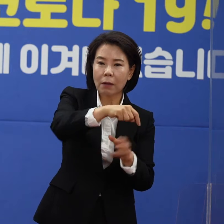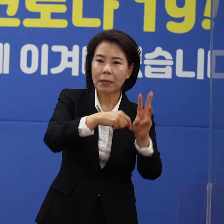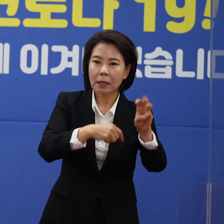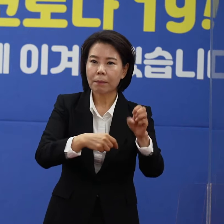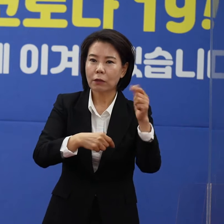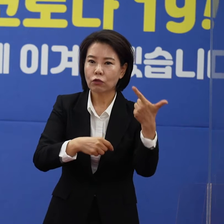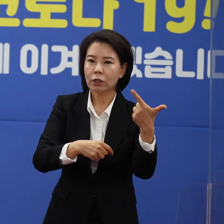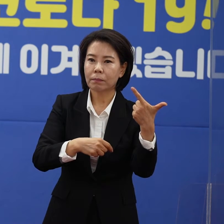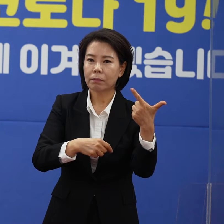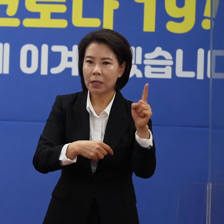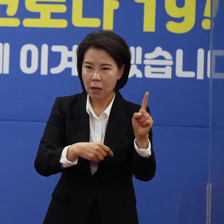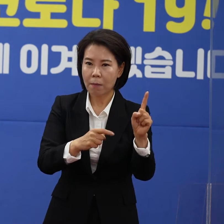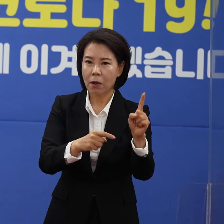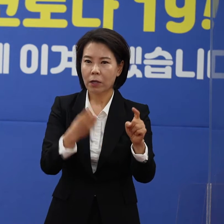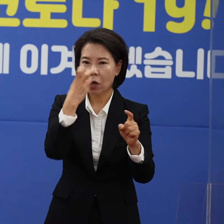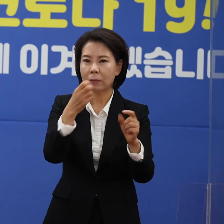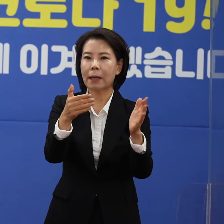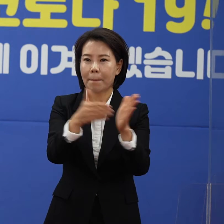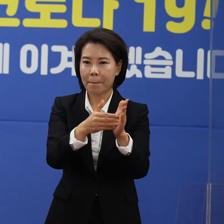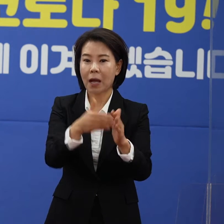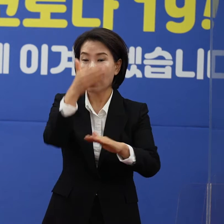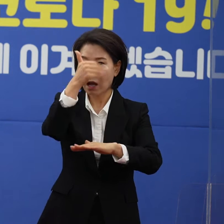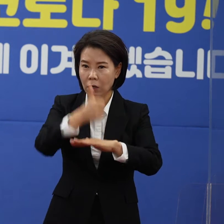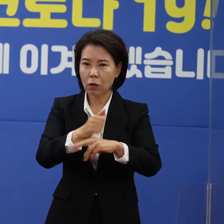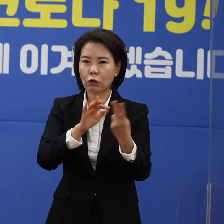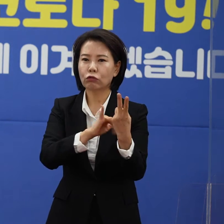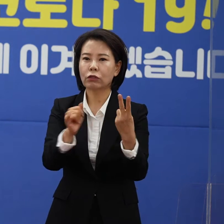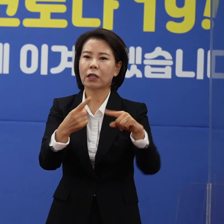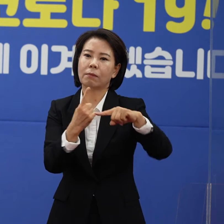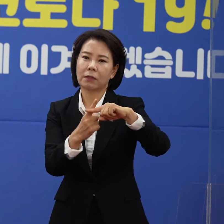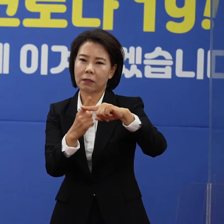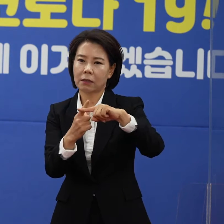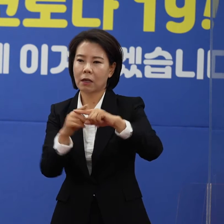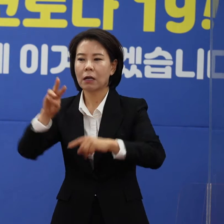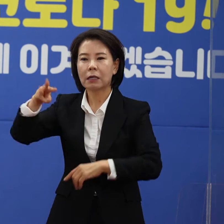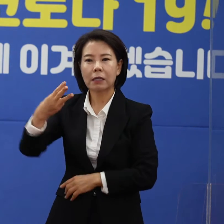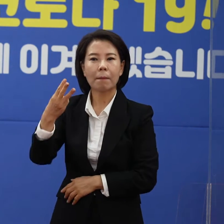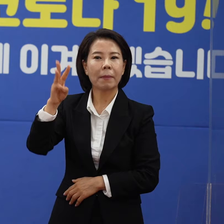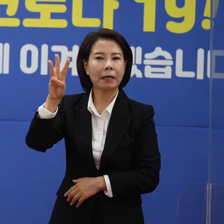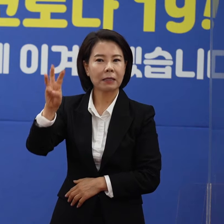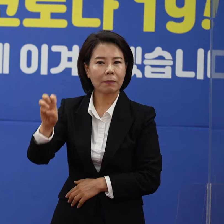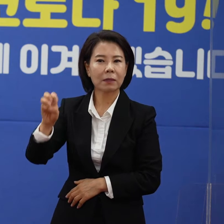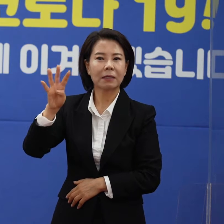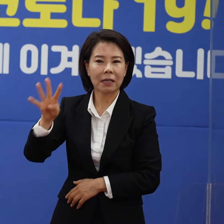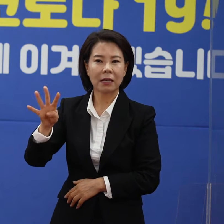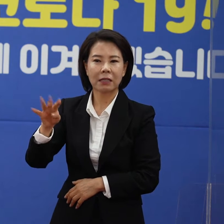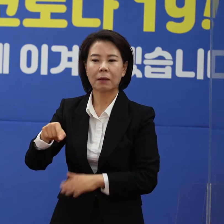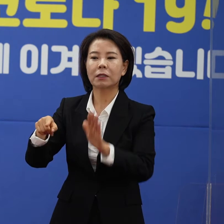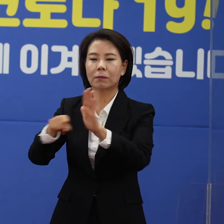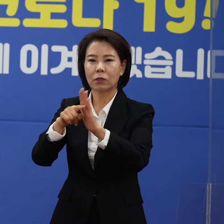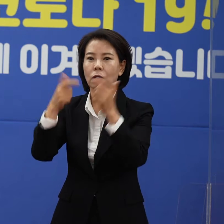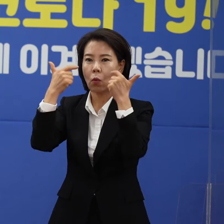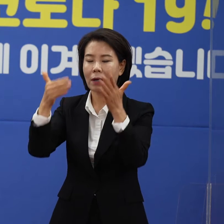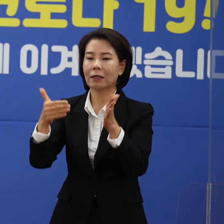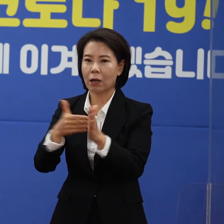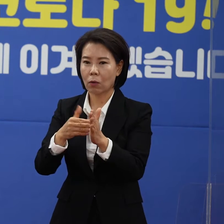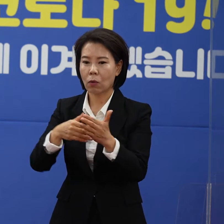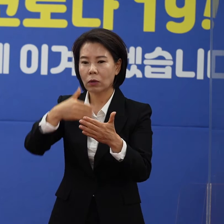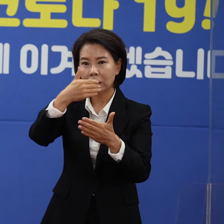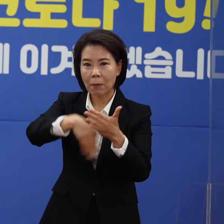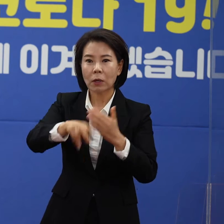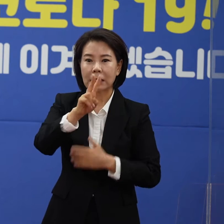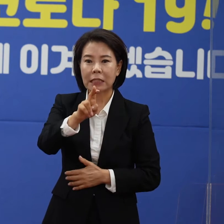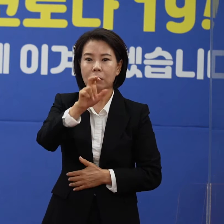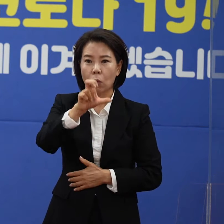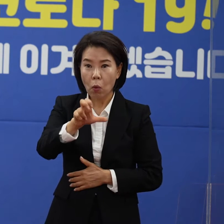검사를 받았습니다. 검사 결과 2명은 양성, 334명은 음성으로 확인이 되었습니다. 나머지